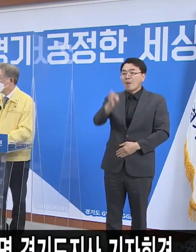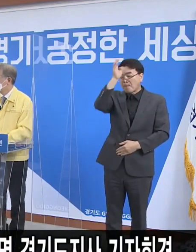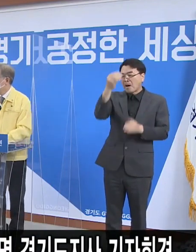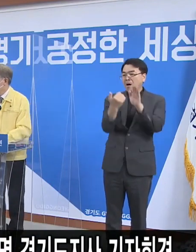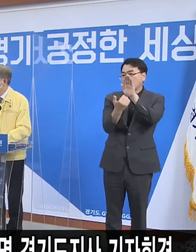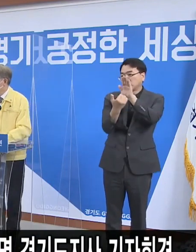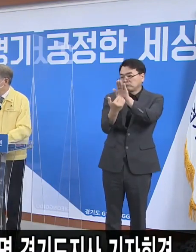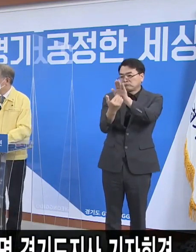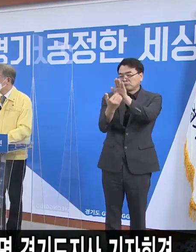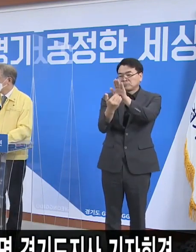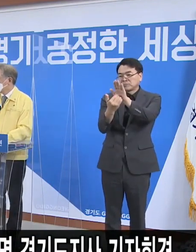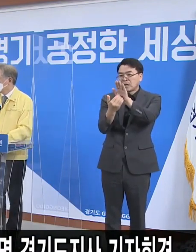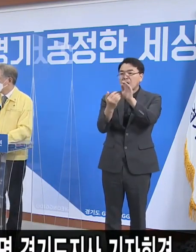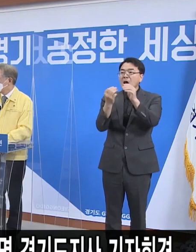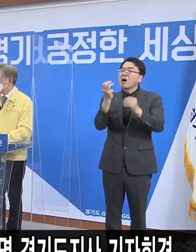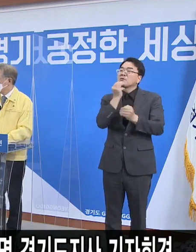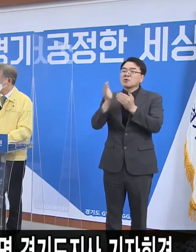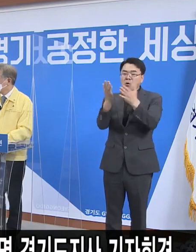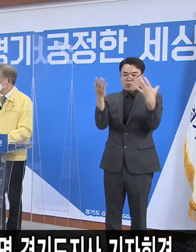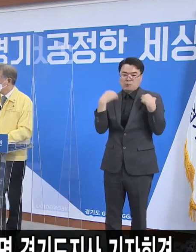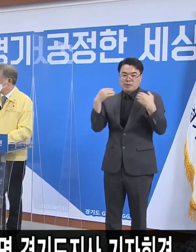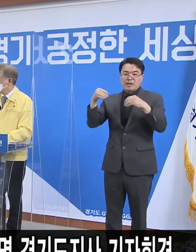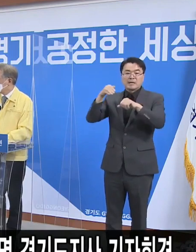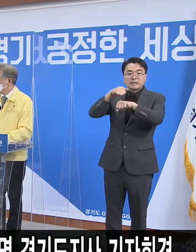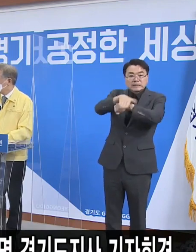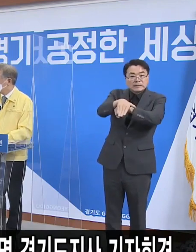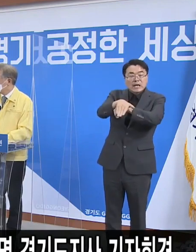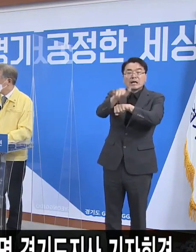경기도용 방역정책이 있다면 상세히 설명 부탁드리겠습니다.